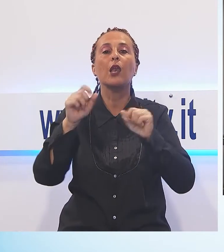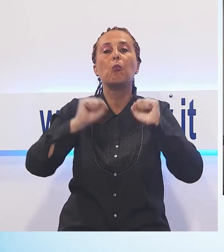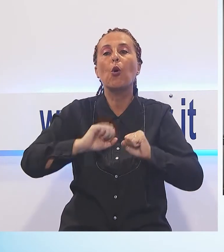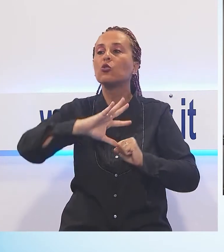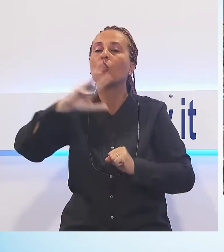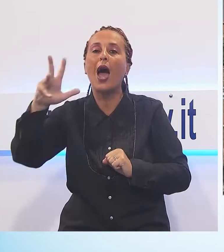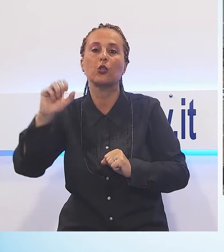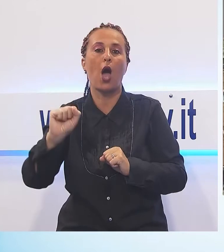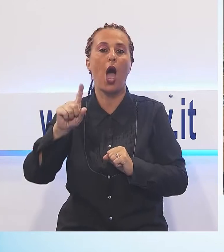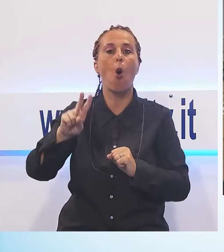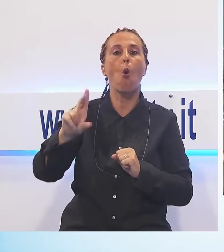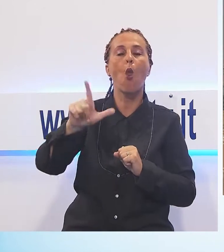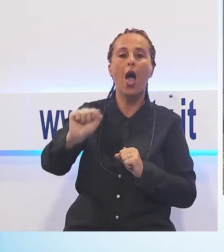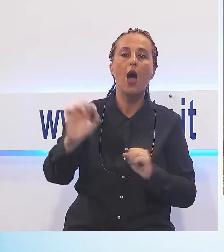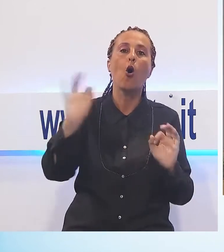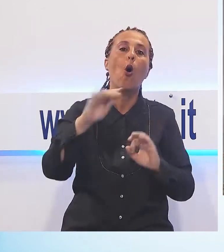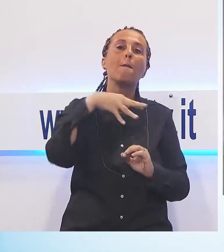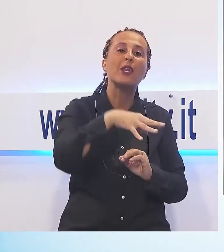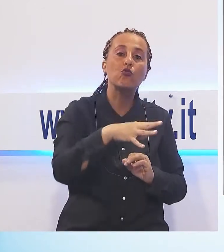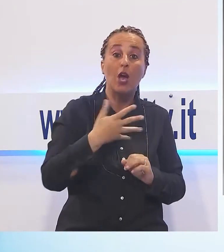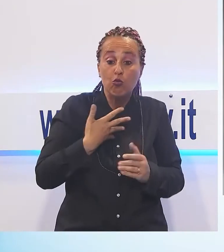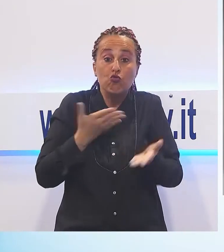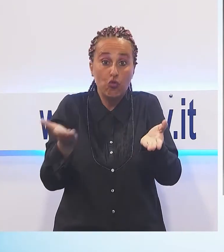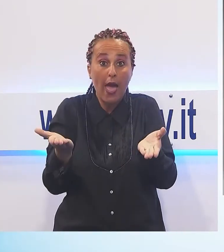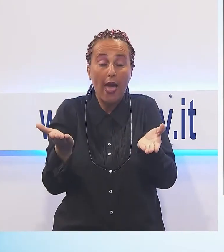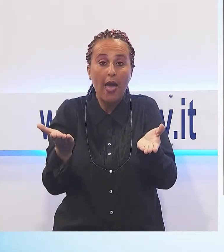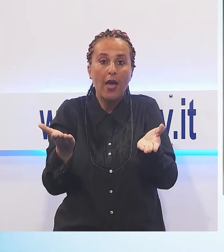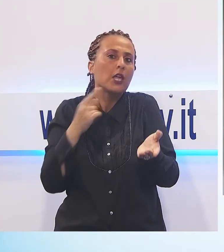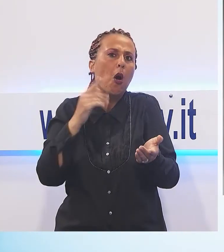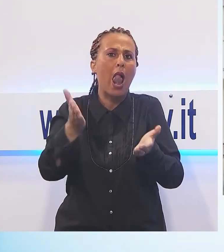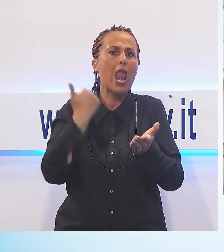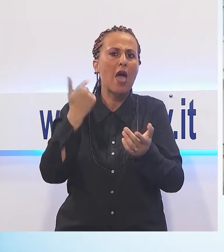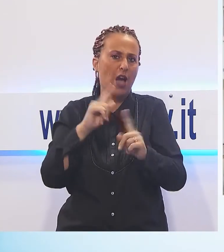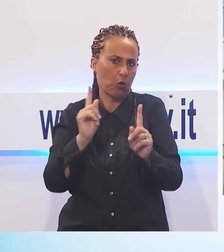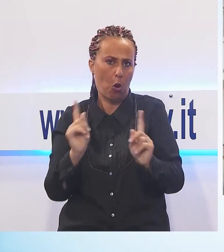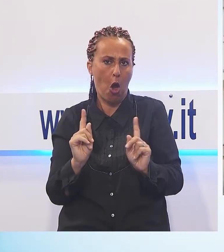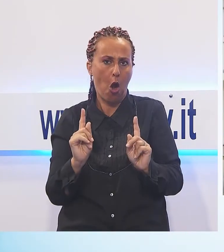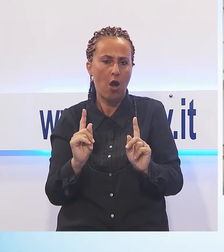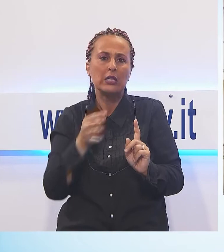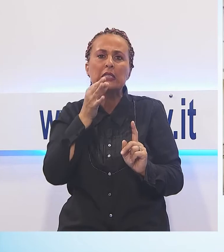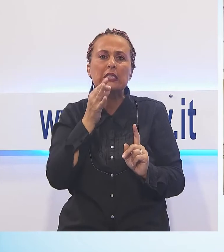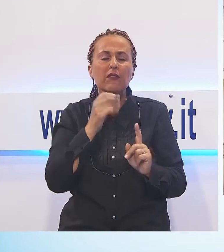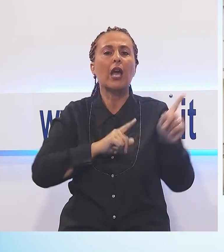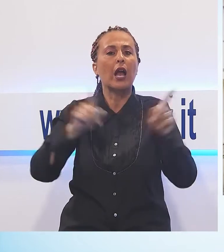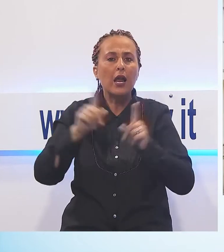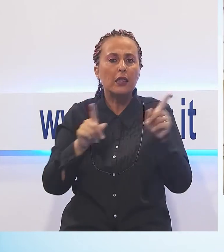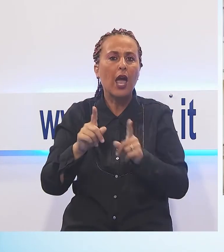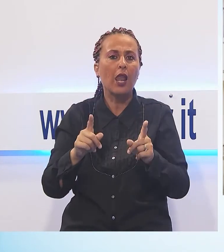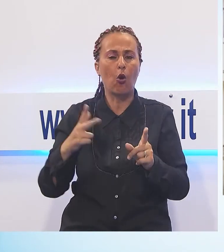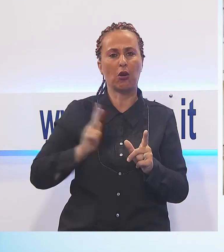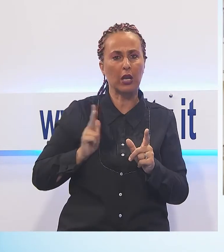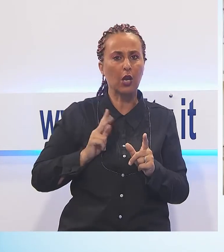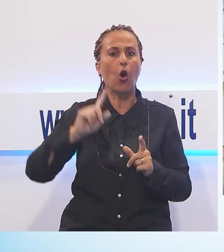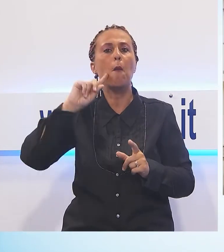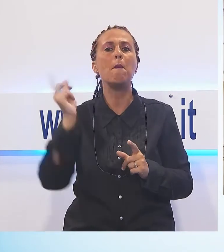Aulla, che indicano Minucciano, che indicano Gorfigliano, la chiesa vecchia di Minucciano. Cioè direi più cartellonistica c'è e più si dà